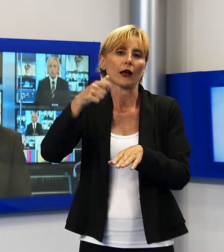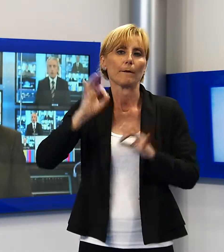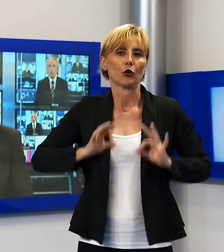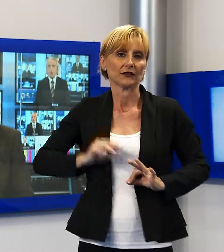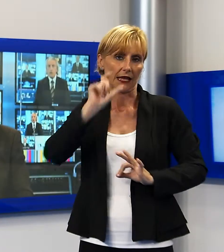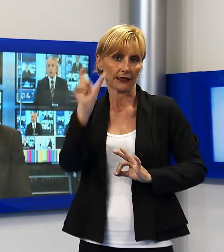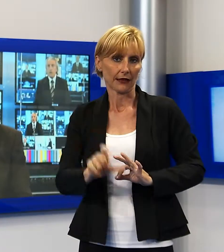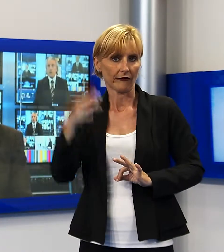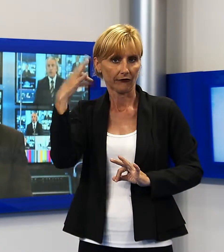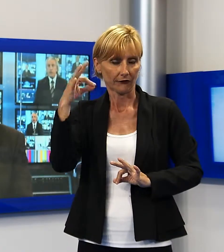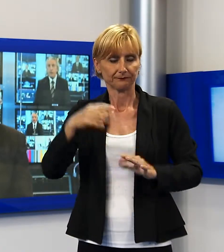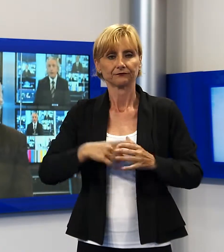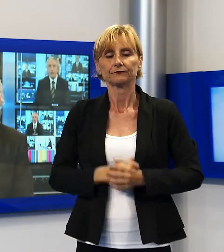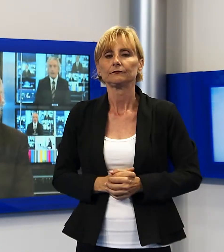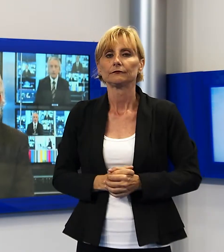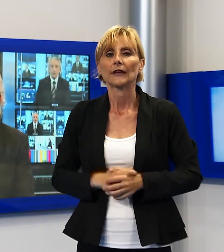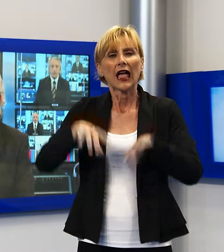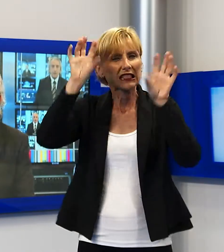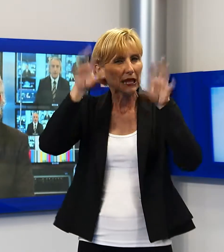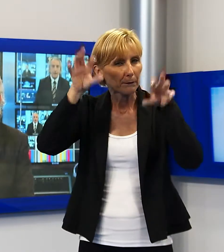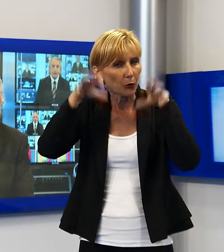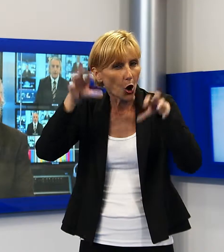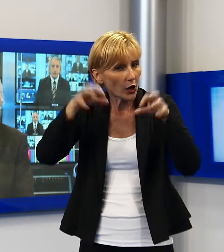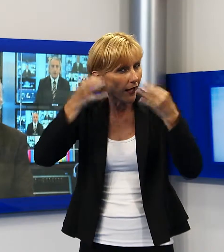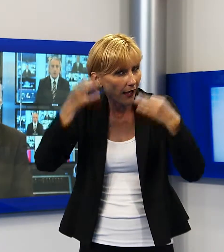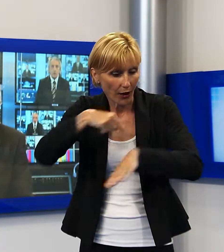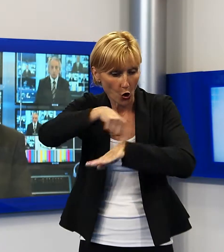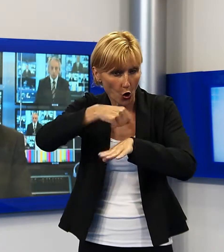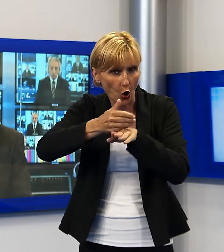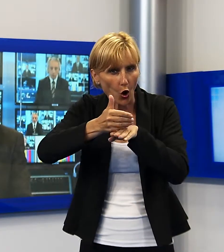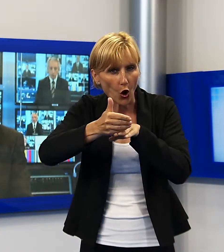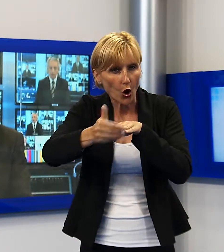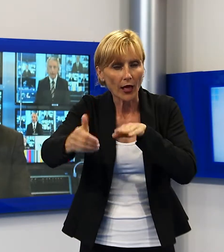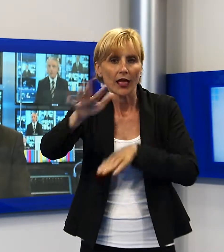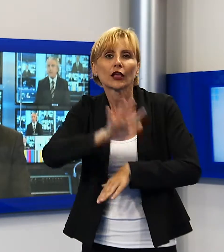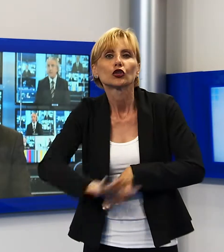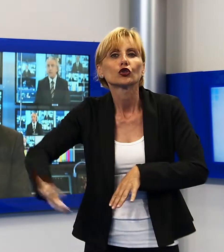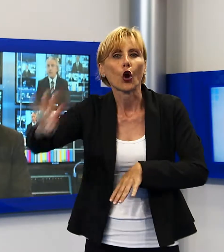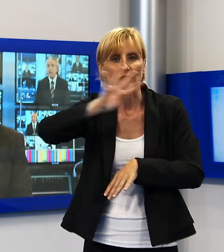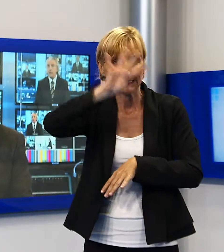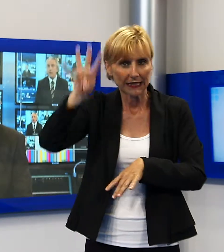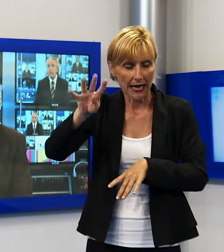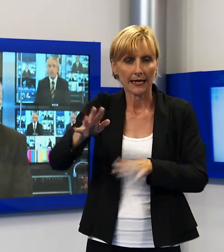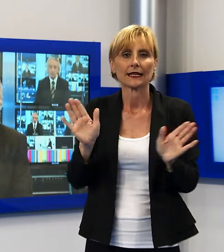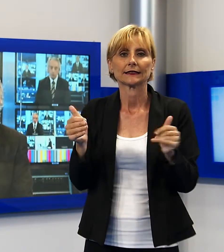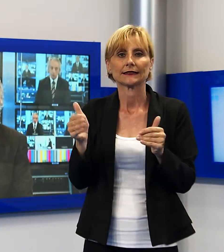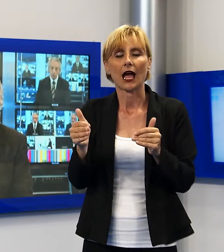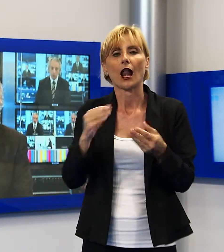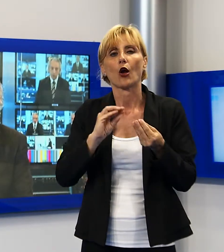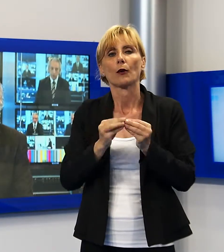Rovesce temporale anche di forte intensità nelle prossime ore su tutta la Toscana, in tal senso la sala operativa della protezione civile ha